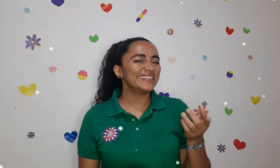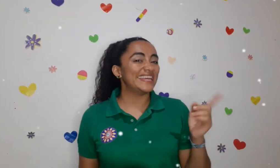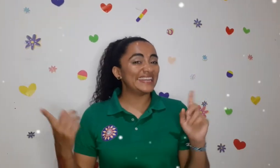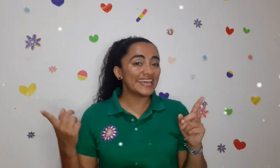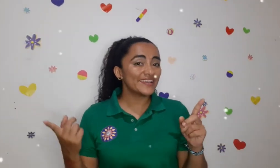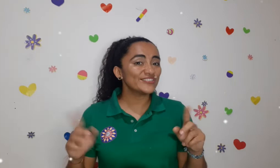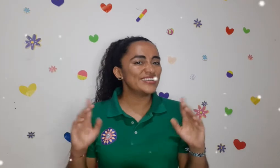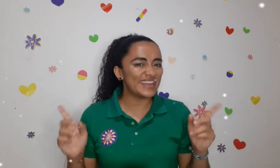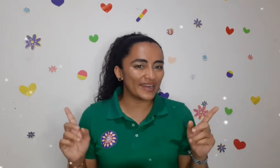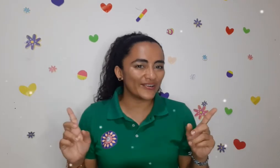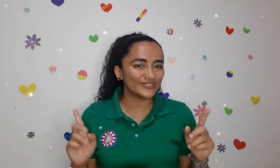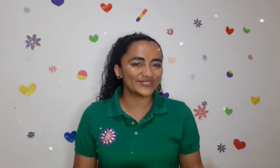de Negros y Blancos